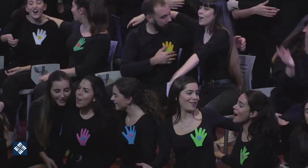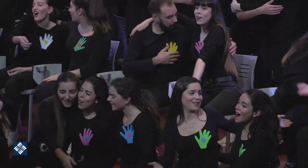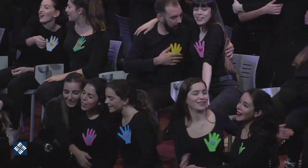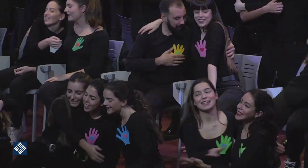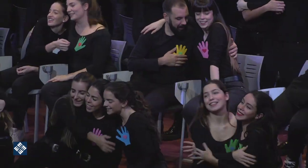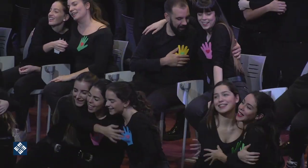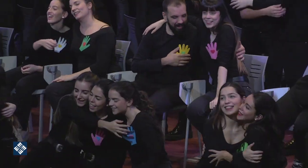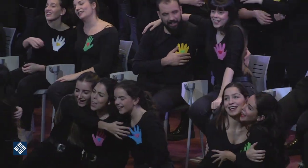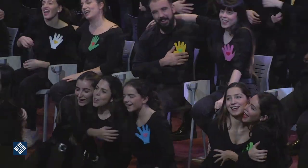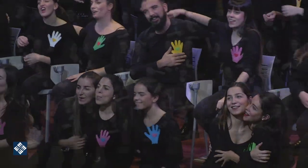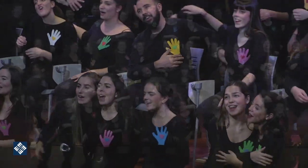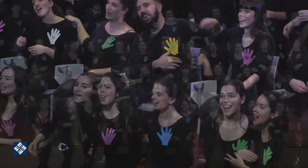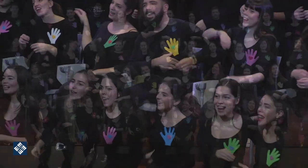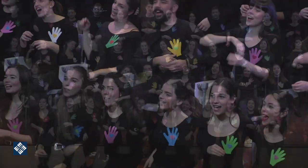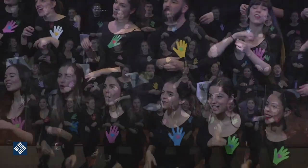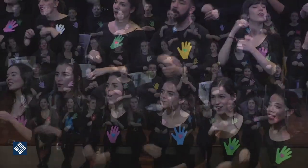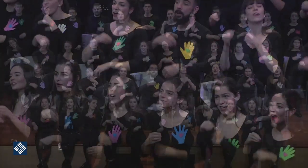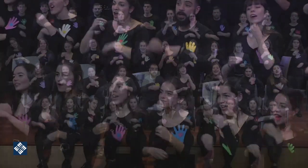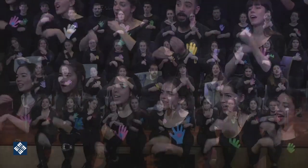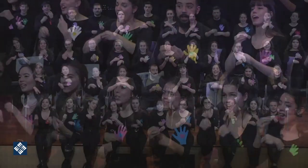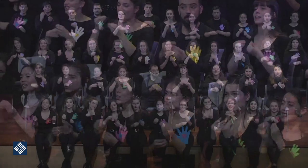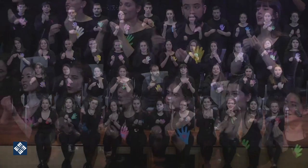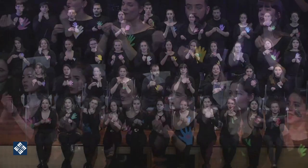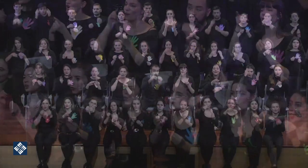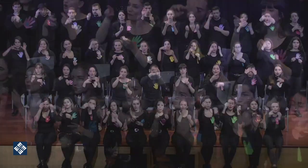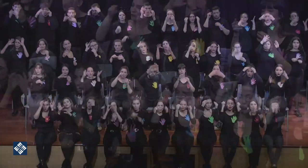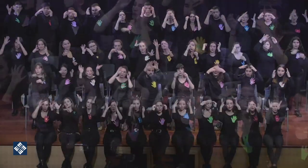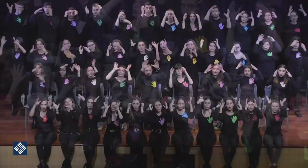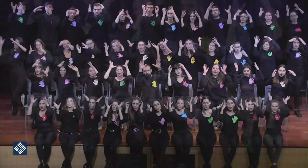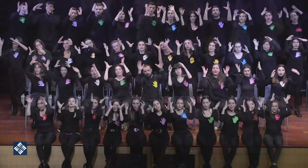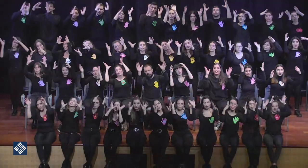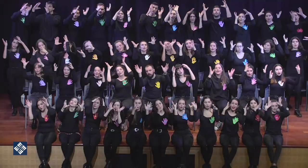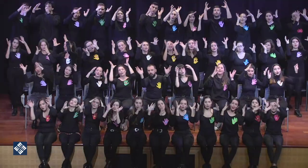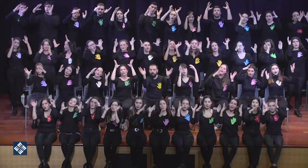y te tengo al lado, hecho con tus sueños